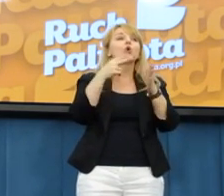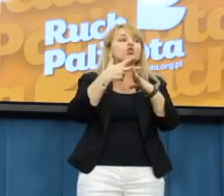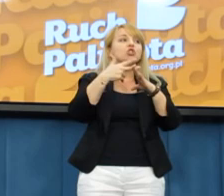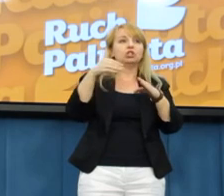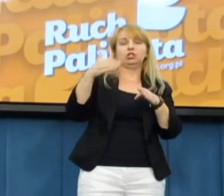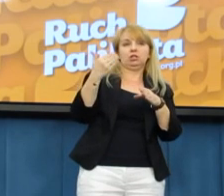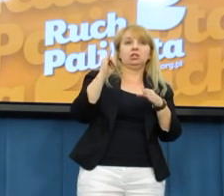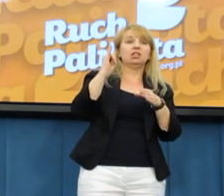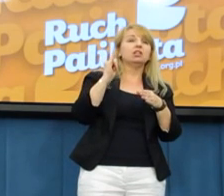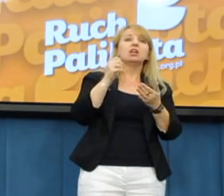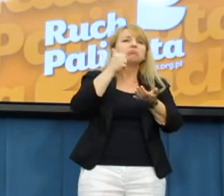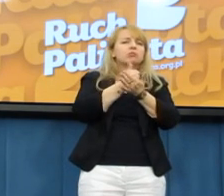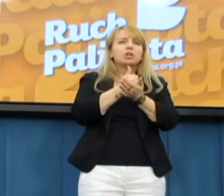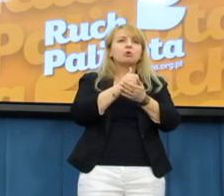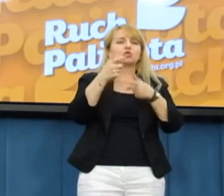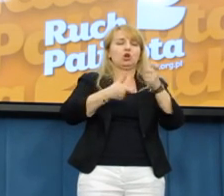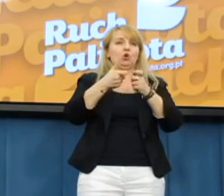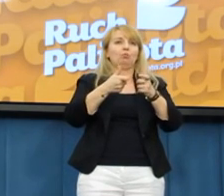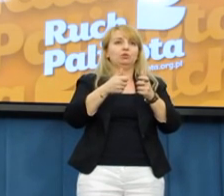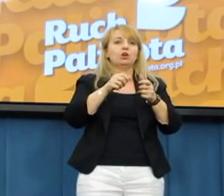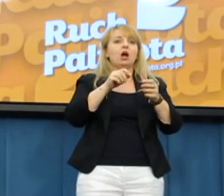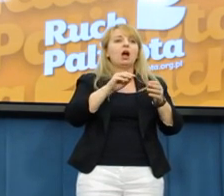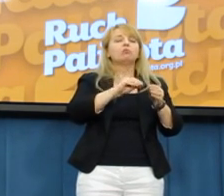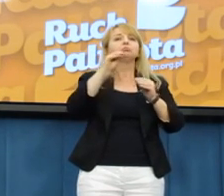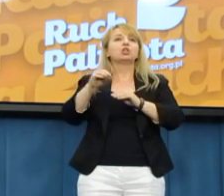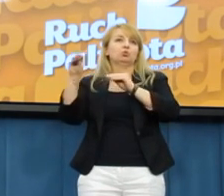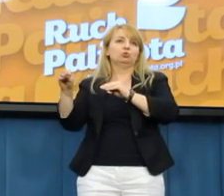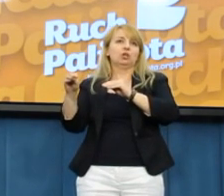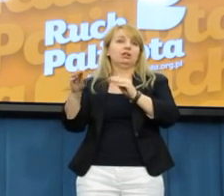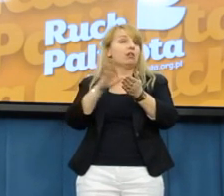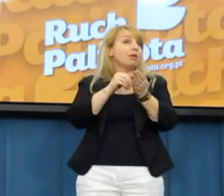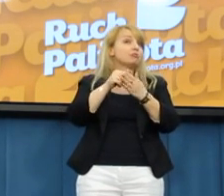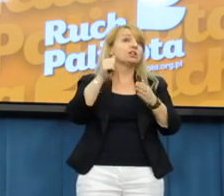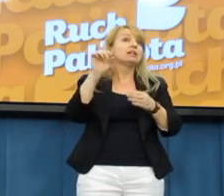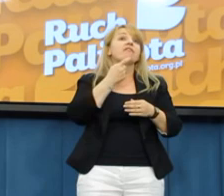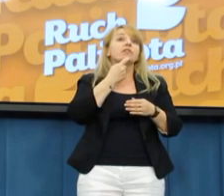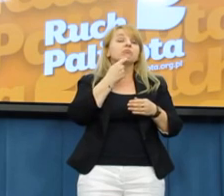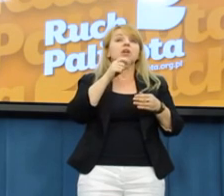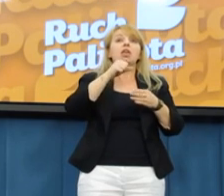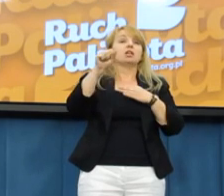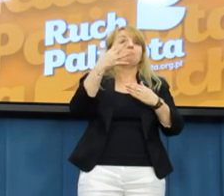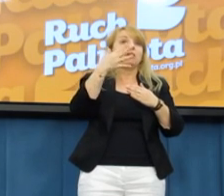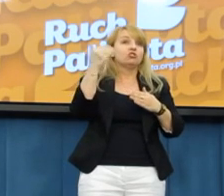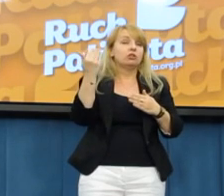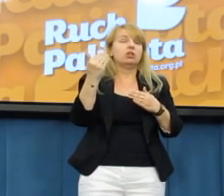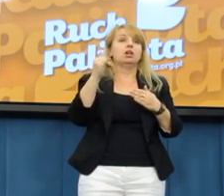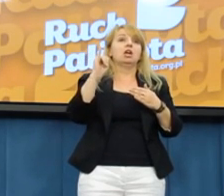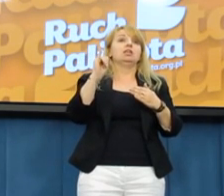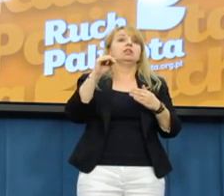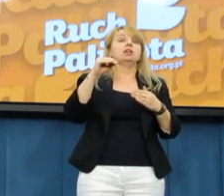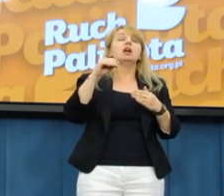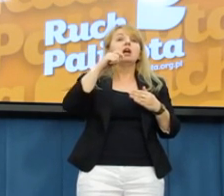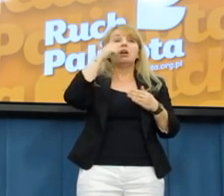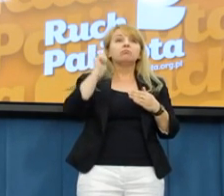I to się da, proszę Państwa, zrobić, bo w Estonii średnio urzędy skarbowy złożyły VAT w ciągu 5 dni, a w Finlandii czy Finlandii w ciągu niecałych dwóch tygodni. Więc